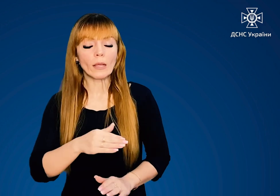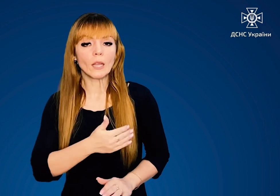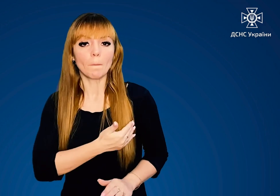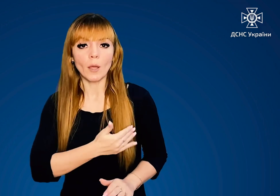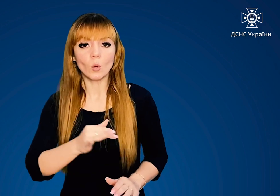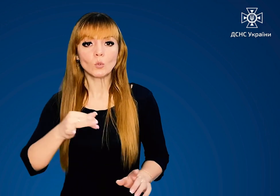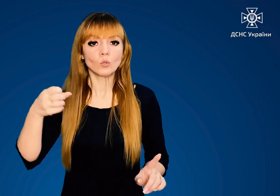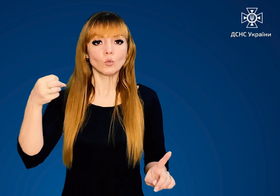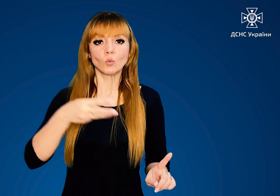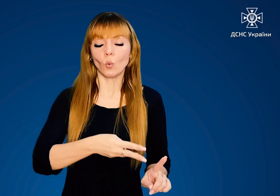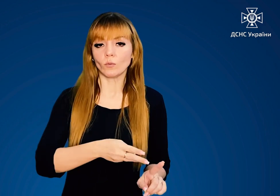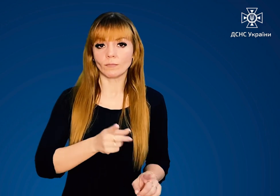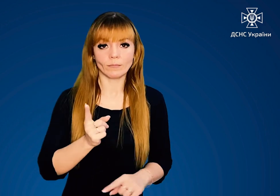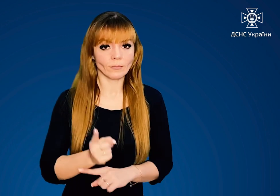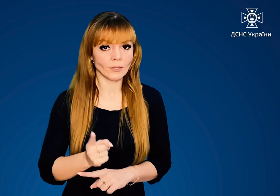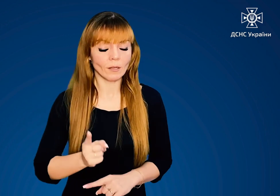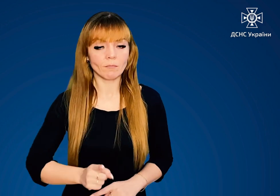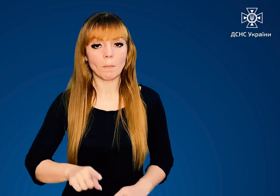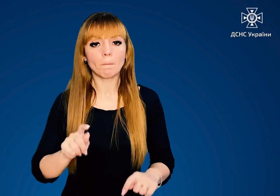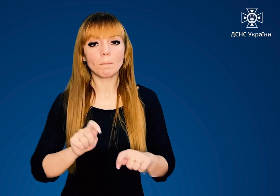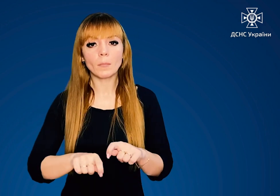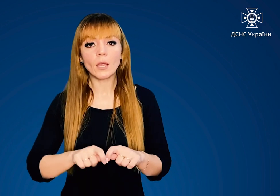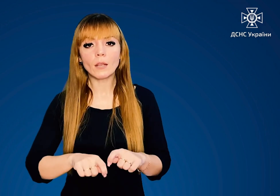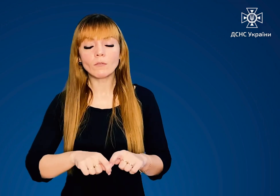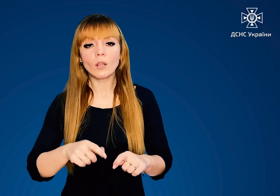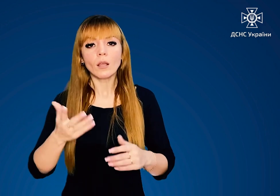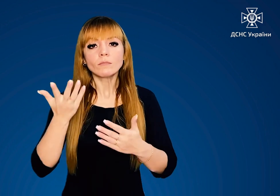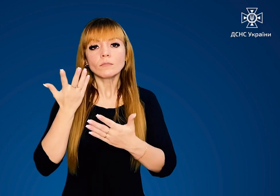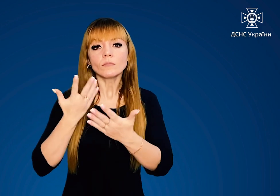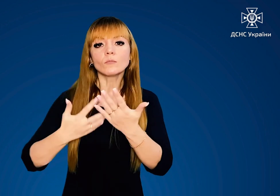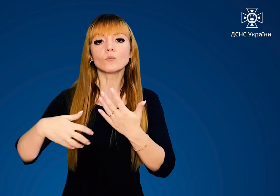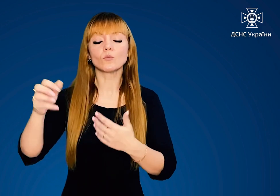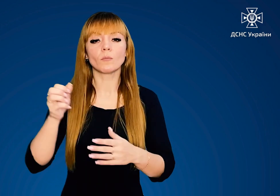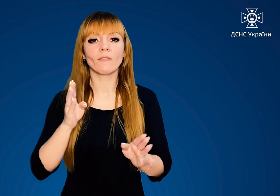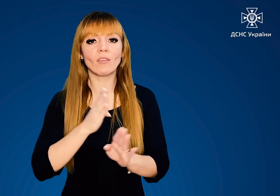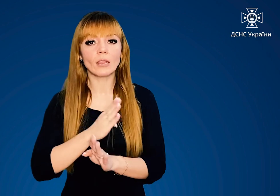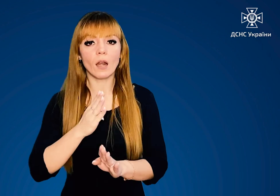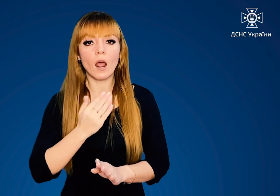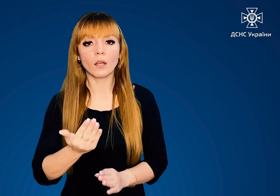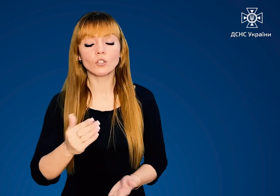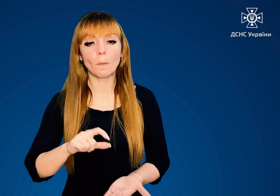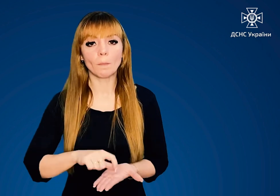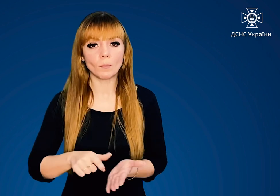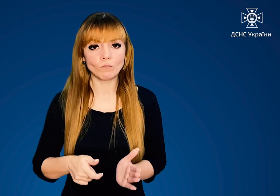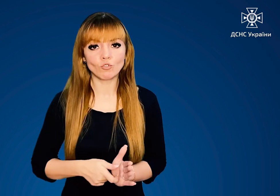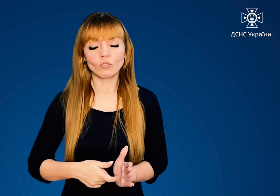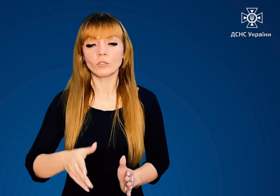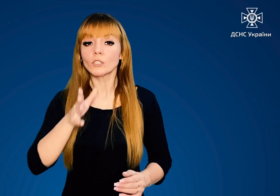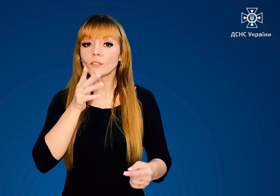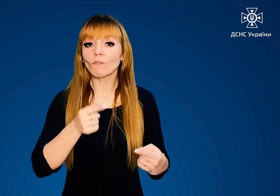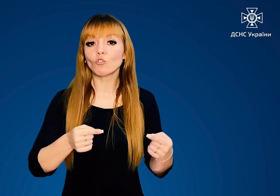або на сонці Перевіряйте тягу в димоході вентиляції приміщень